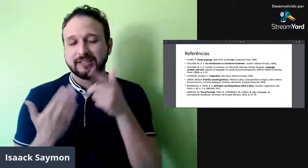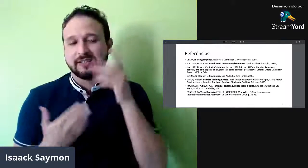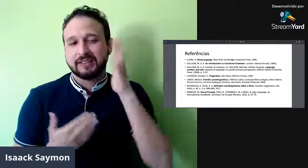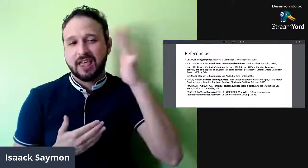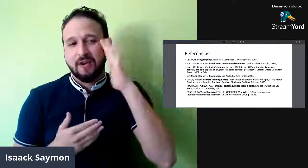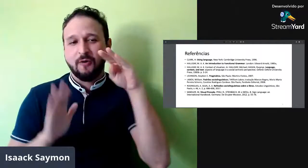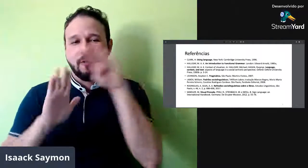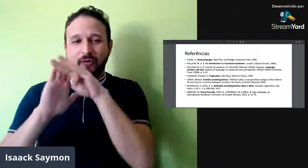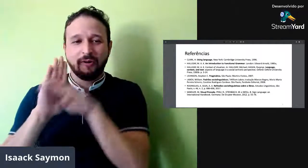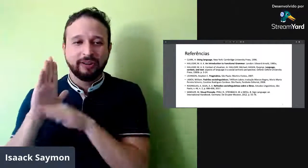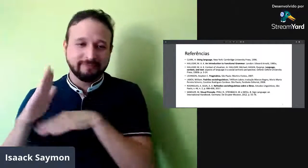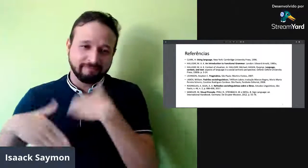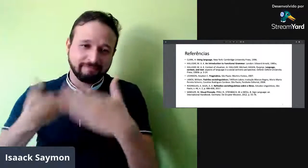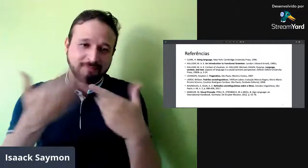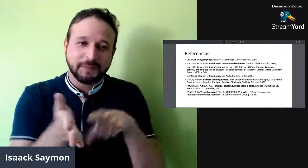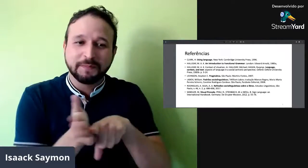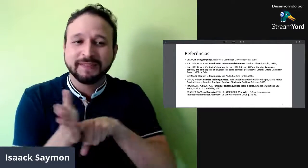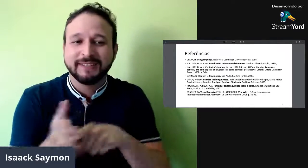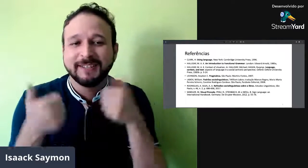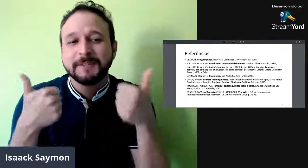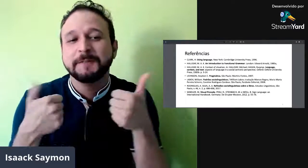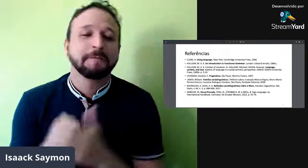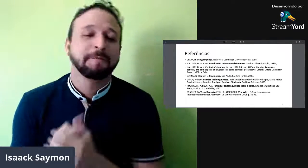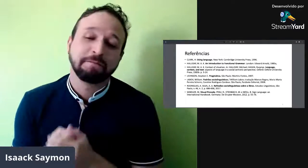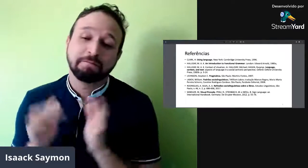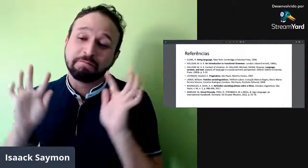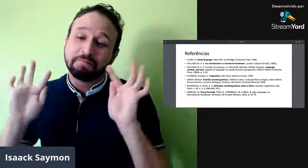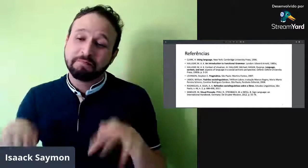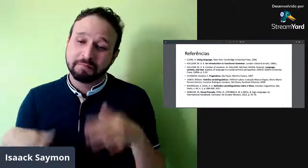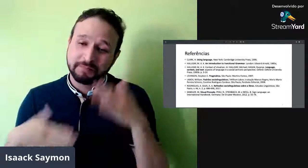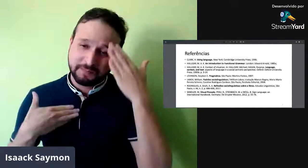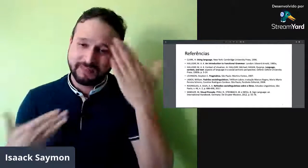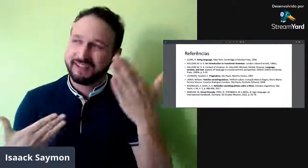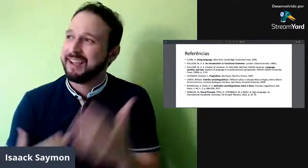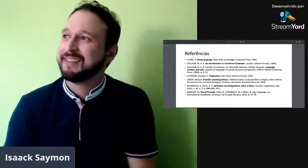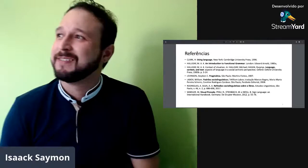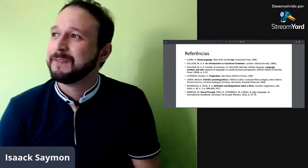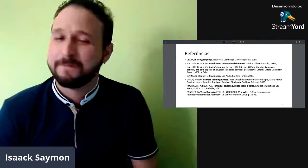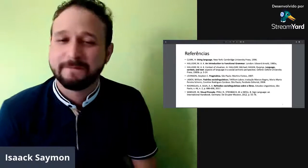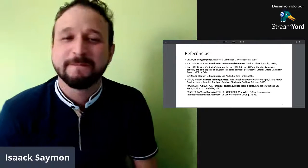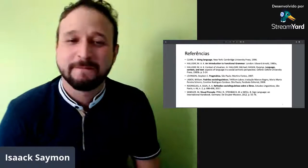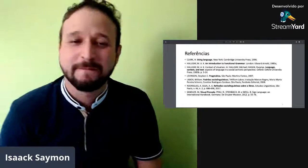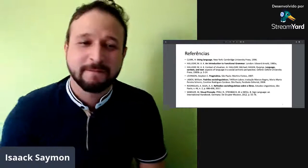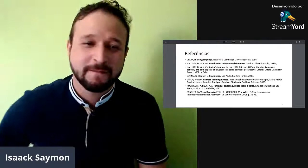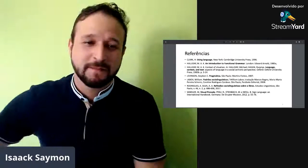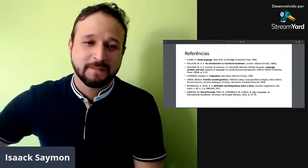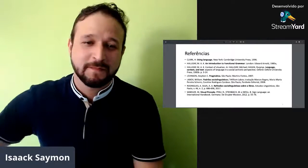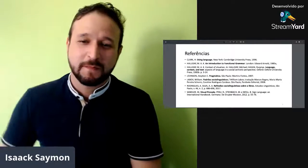Essas daí são as referências, né, os autores que eu pesquisei. Finalizei, muito obrigada.